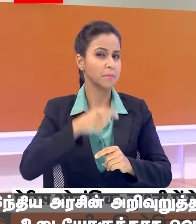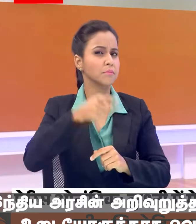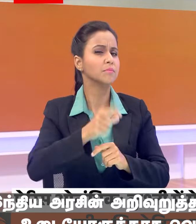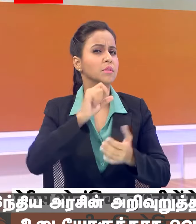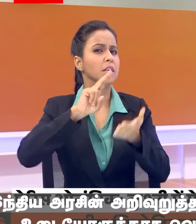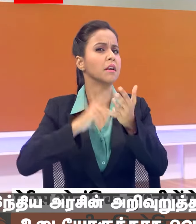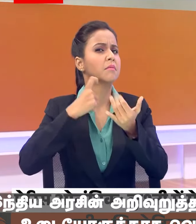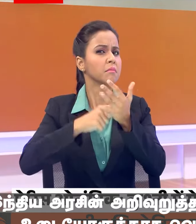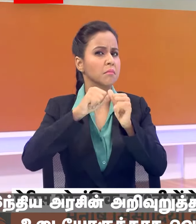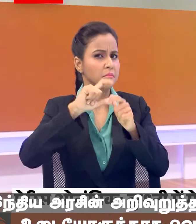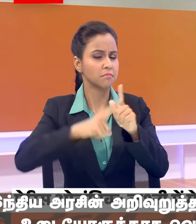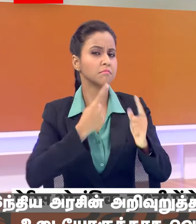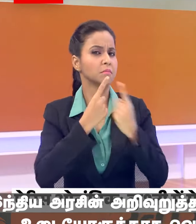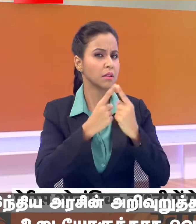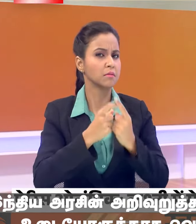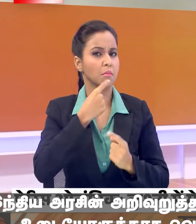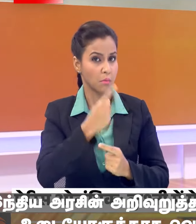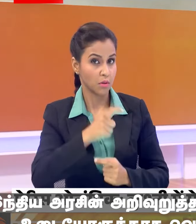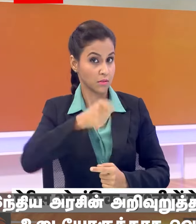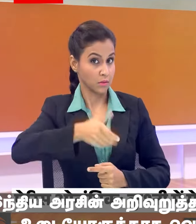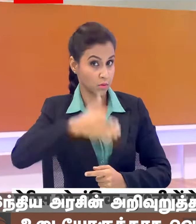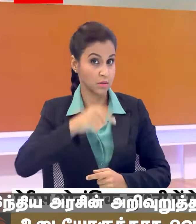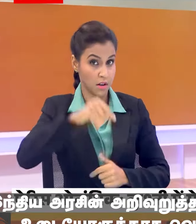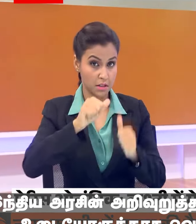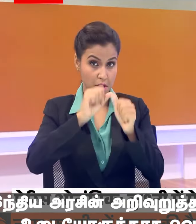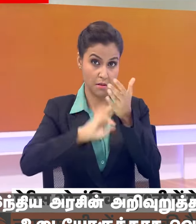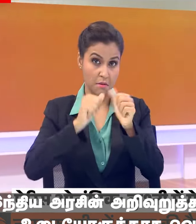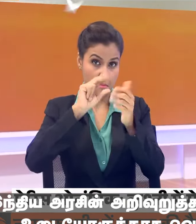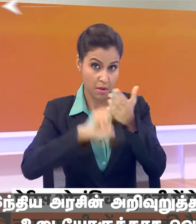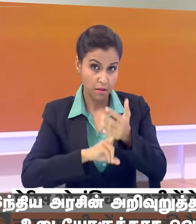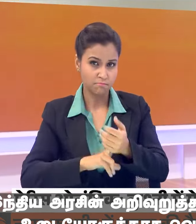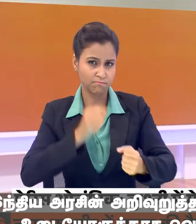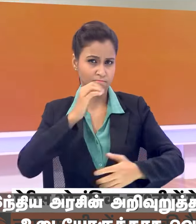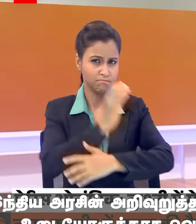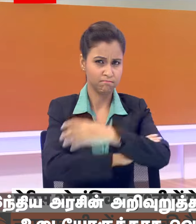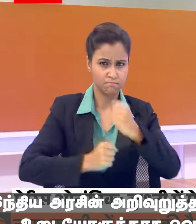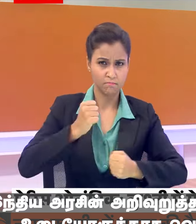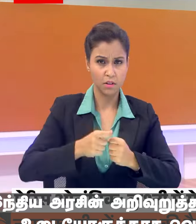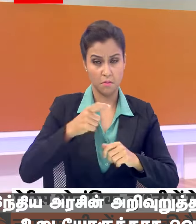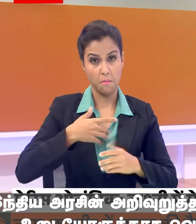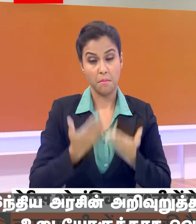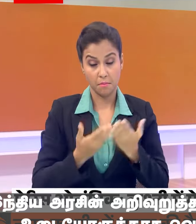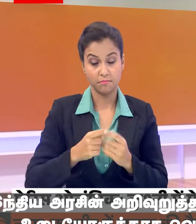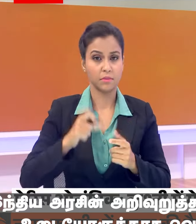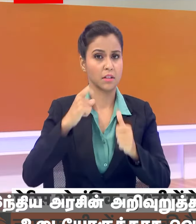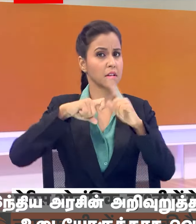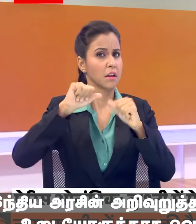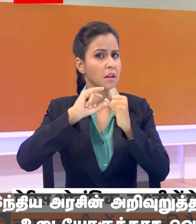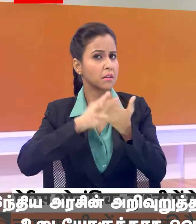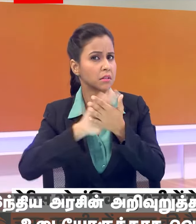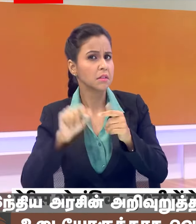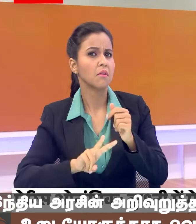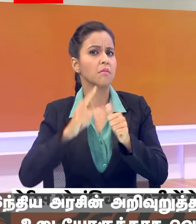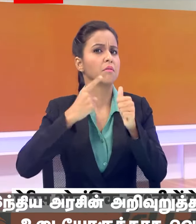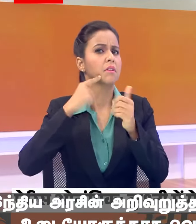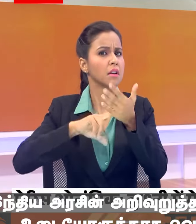चोपड़ा से बात कर दी बधाई आज अमन सहरावत से कुष्टी में कांच से पदक की उमीद वहीं विनेश वोगाट की सिल्वर